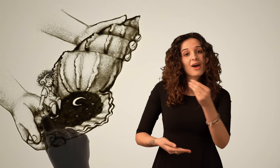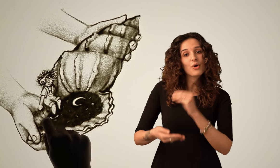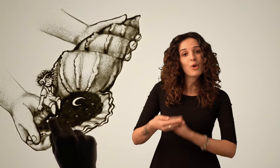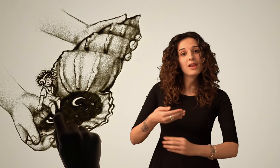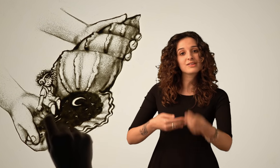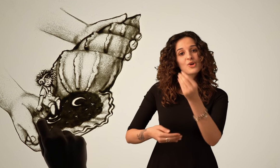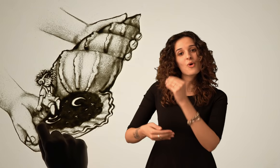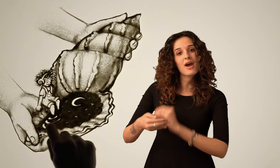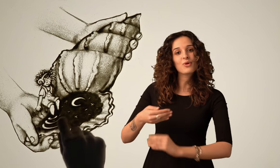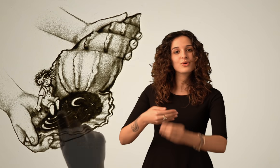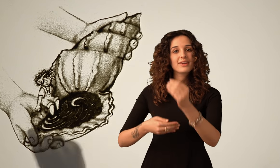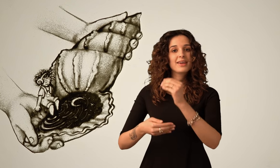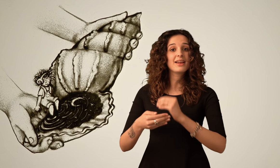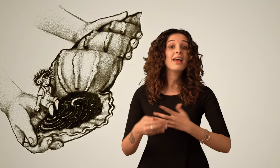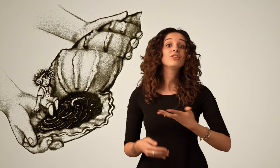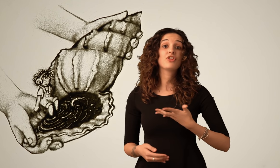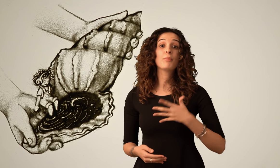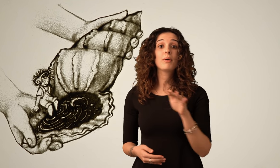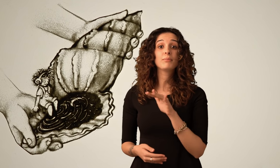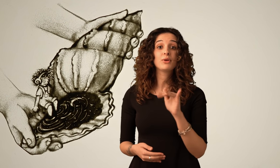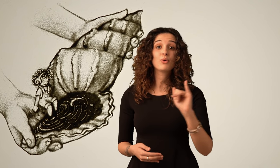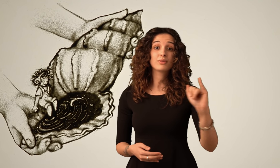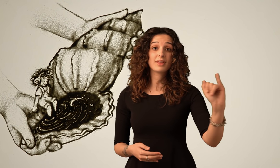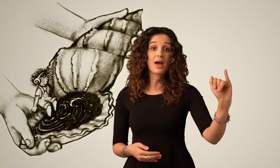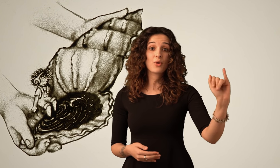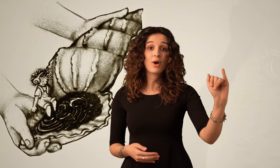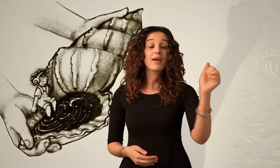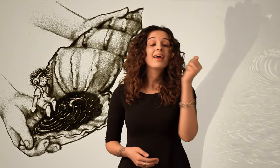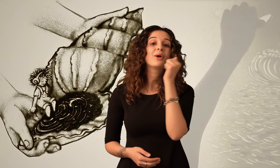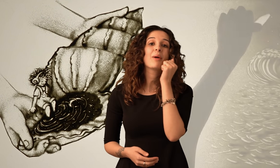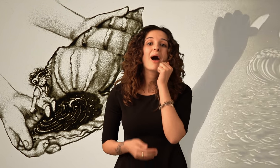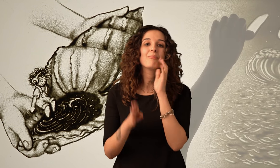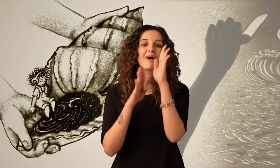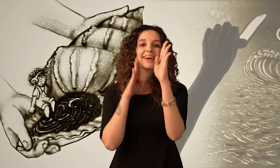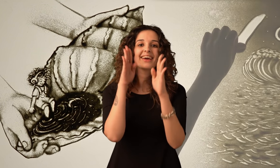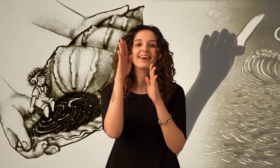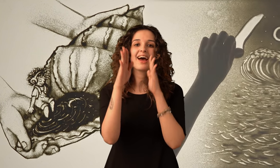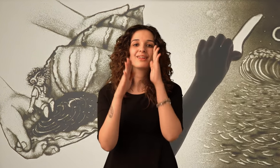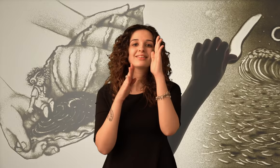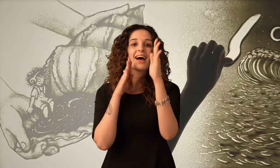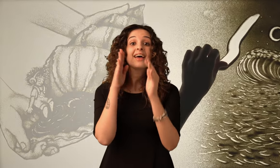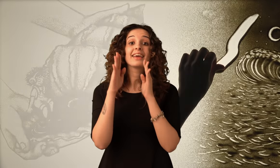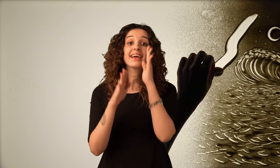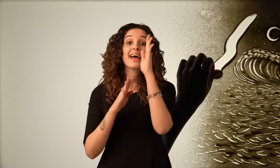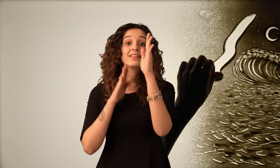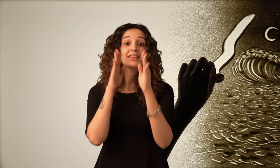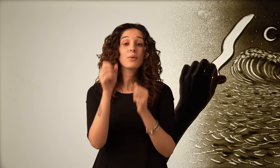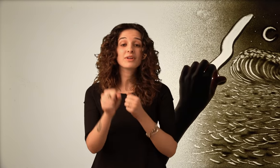Colleziona con chi? C'è un bambino lontano E una mamma che canta Che canta una